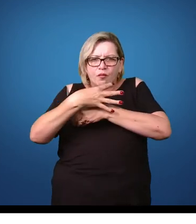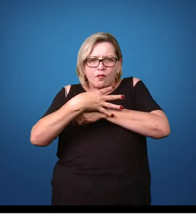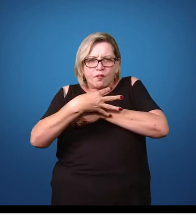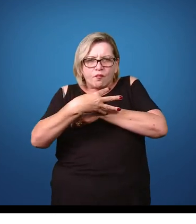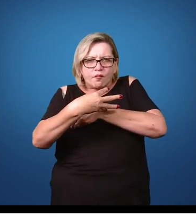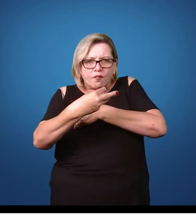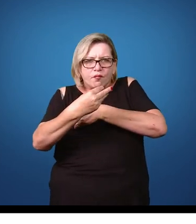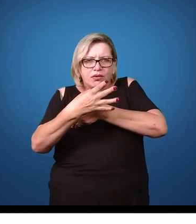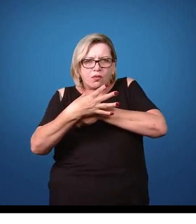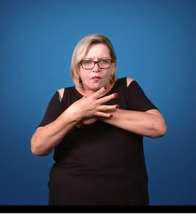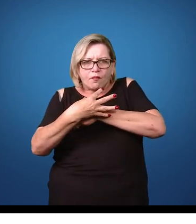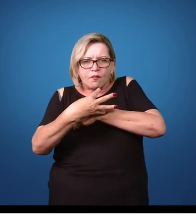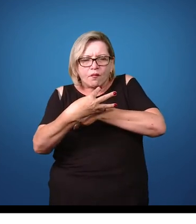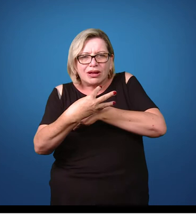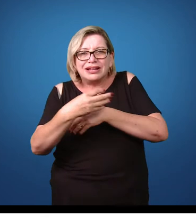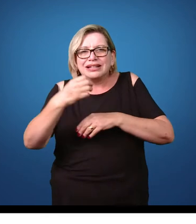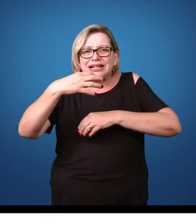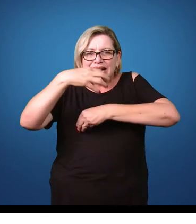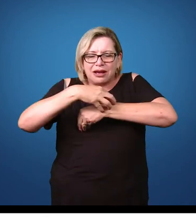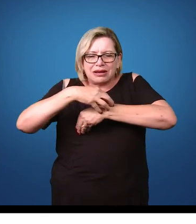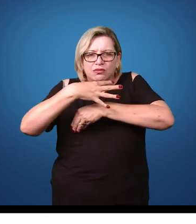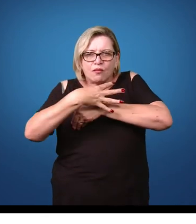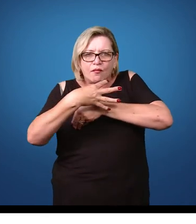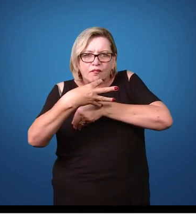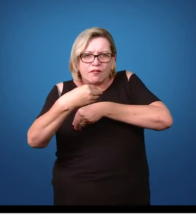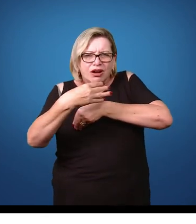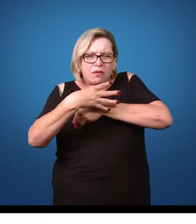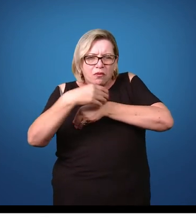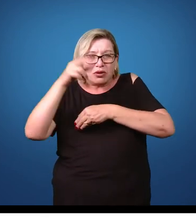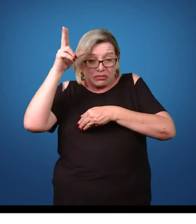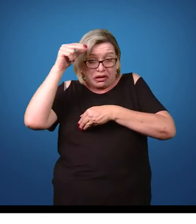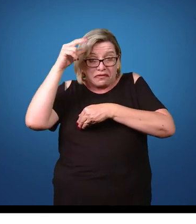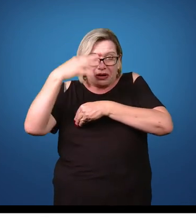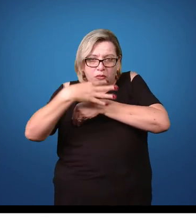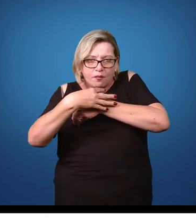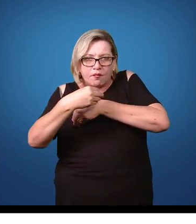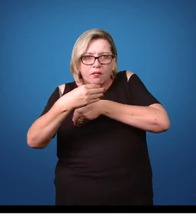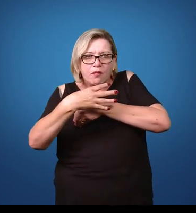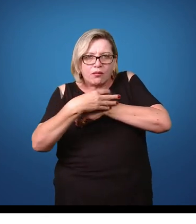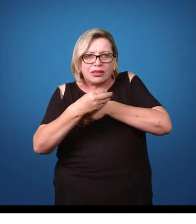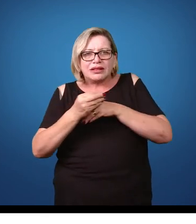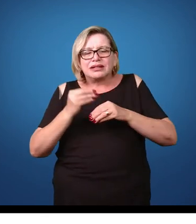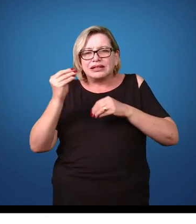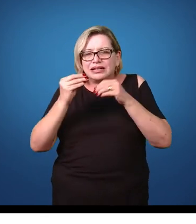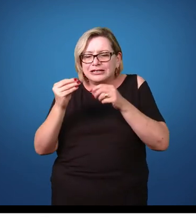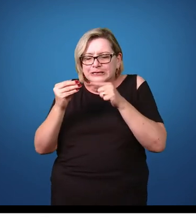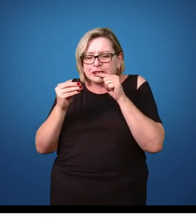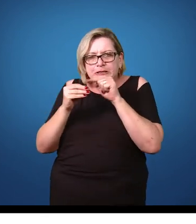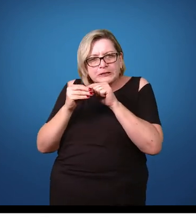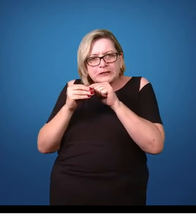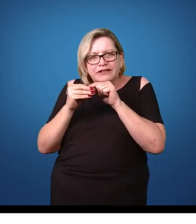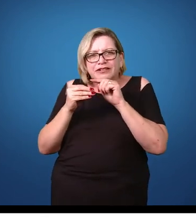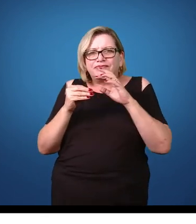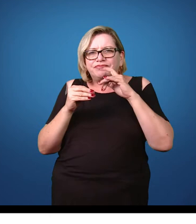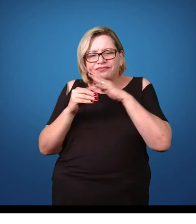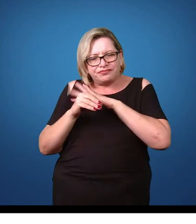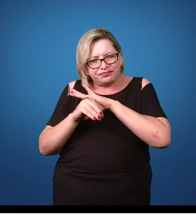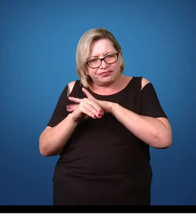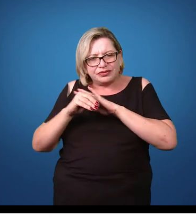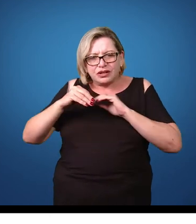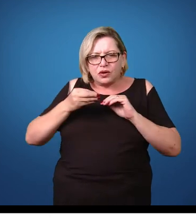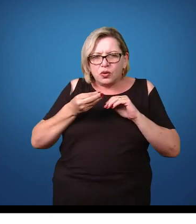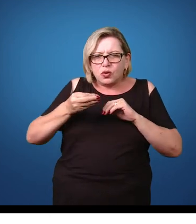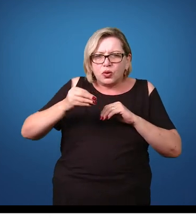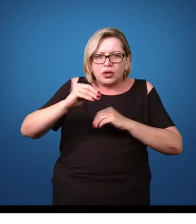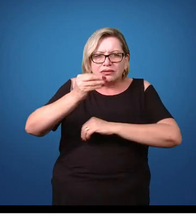carrapato estrela, a espécie amblioma cajanense. Esse carrapato infectado com essas